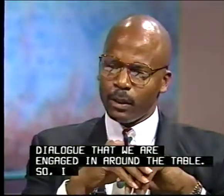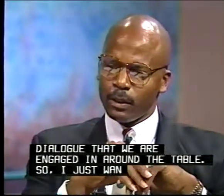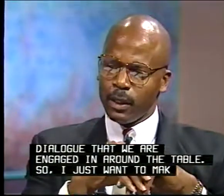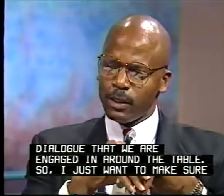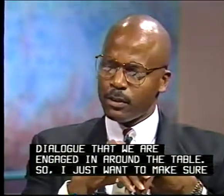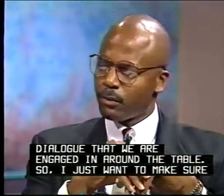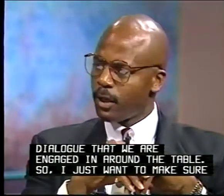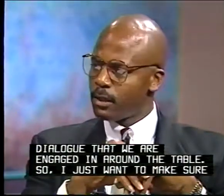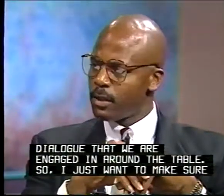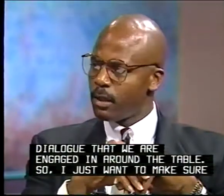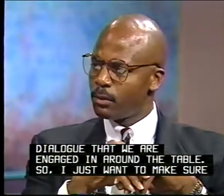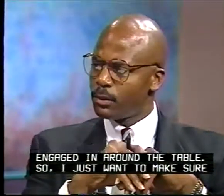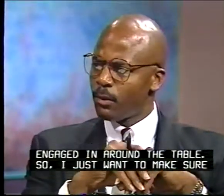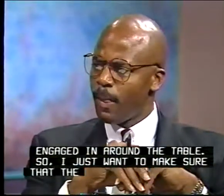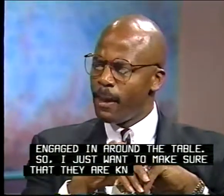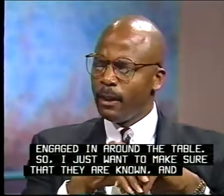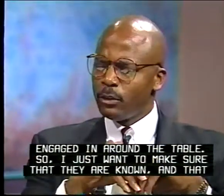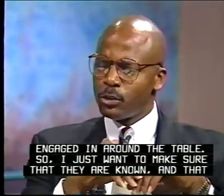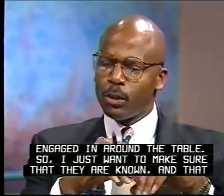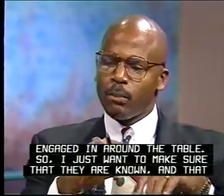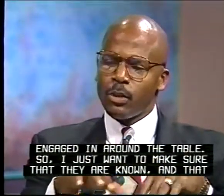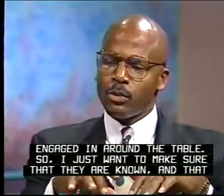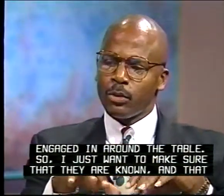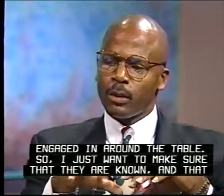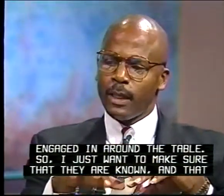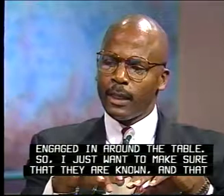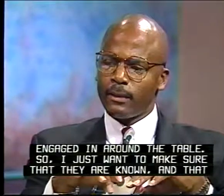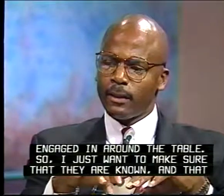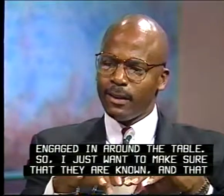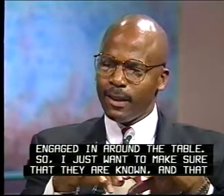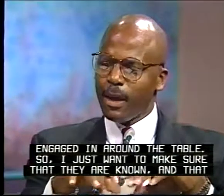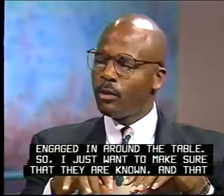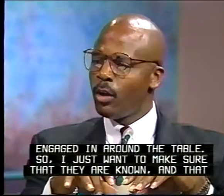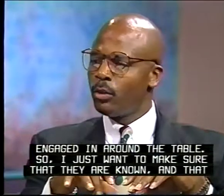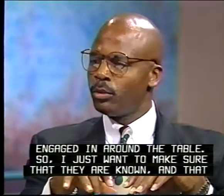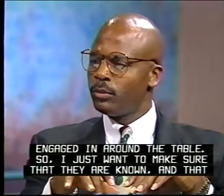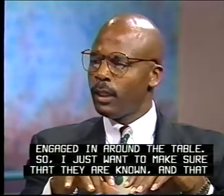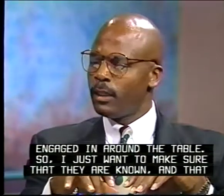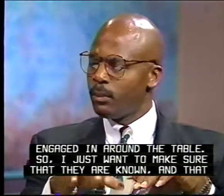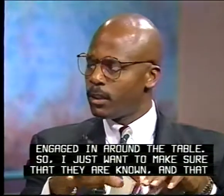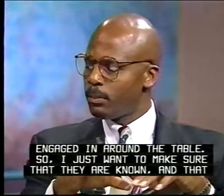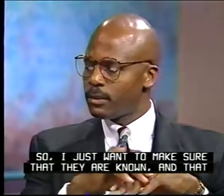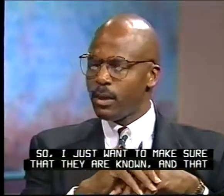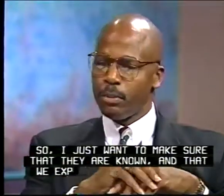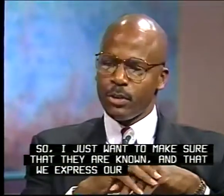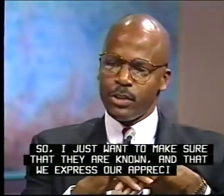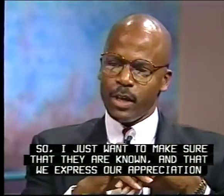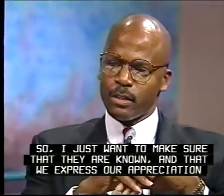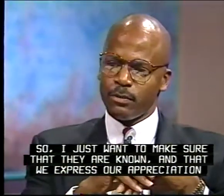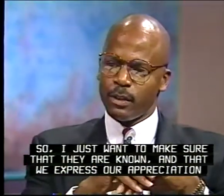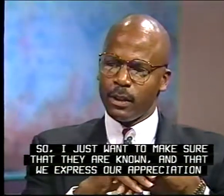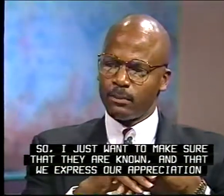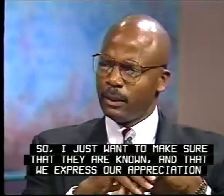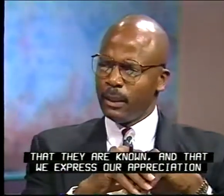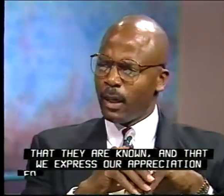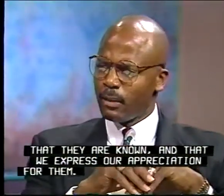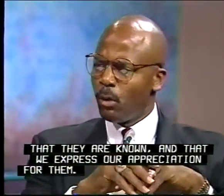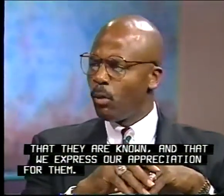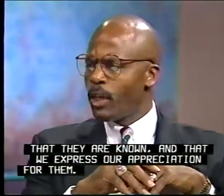engaged in around the table. So I just want to make sure that they are known and that we express our appreciation for them. The more ways